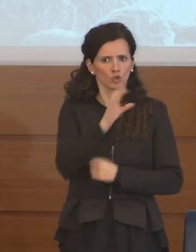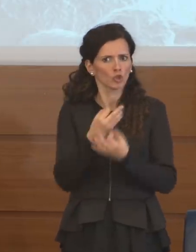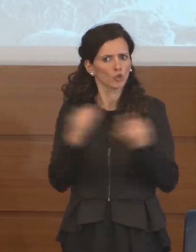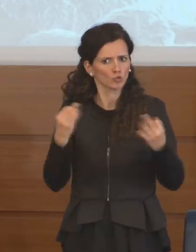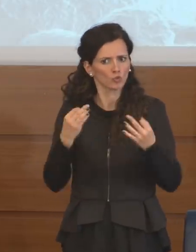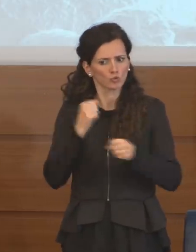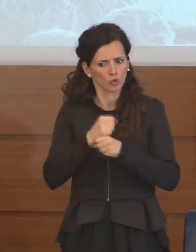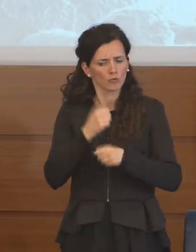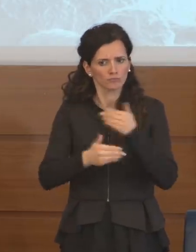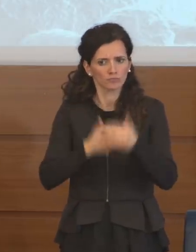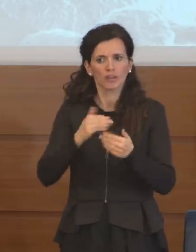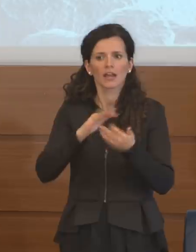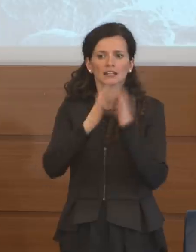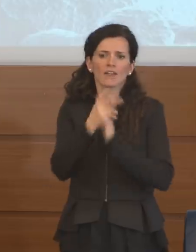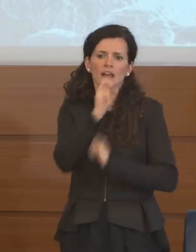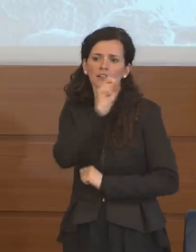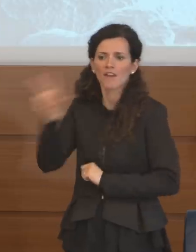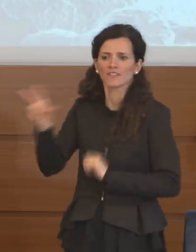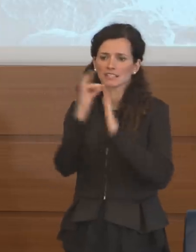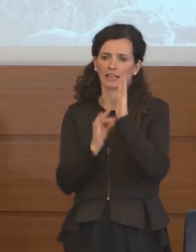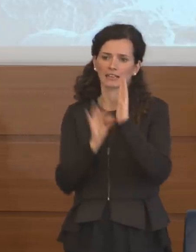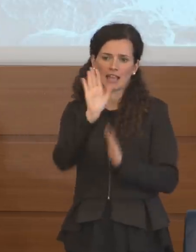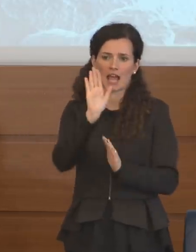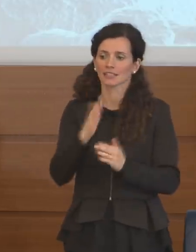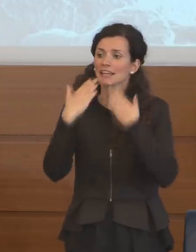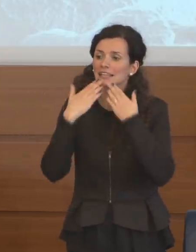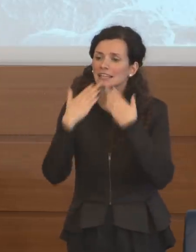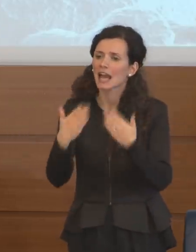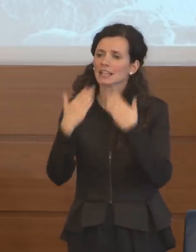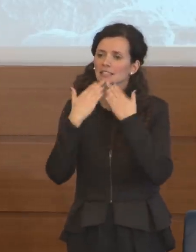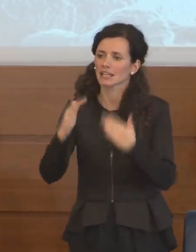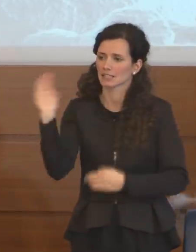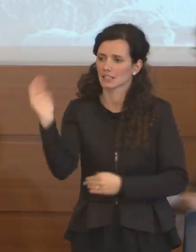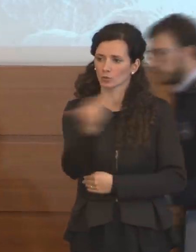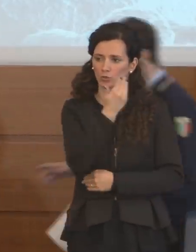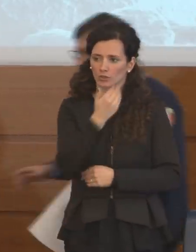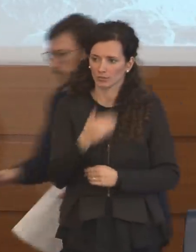poi comunicato i dati problemi grazie grazie a tutti